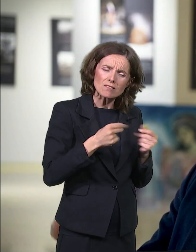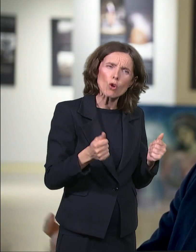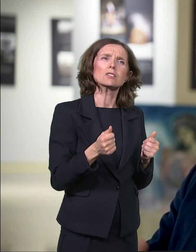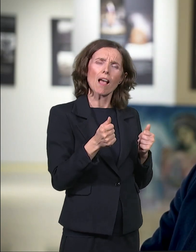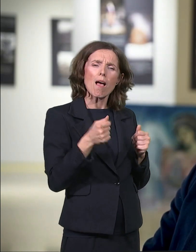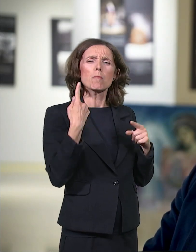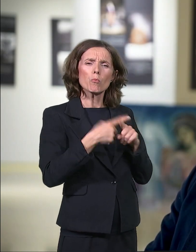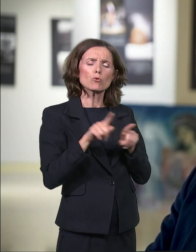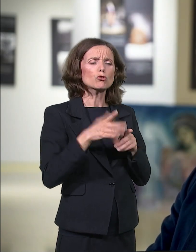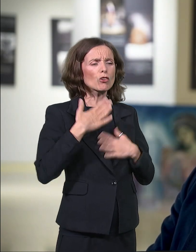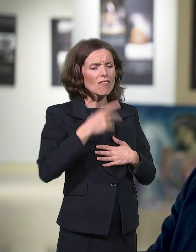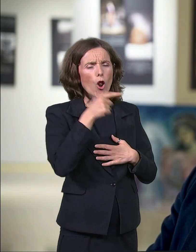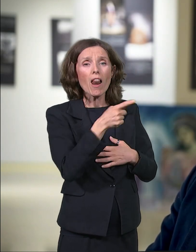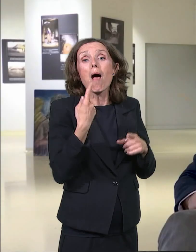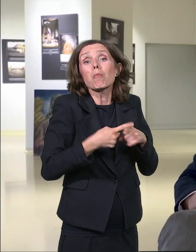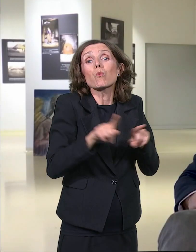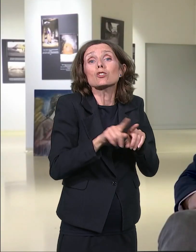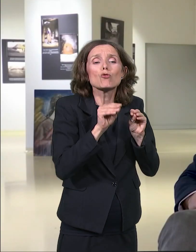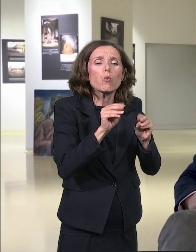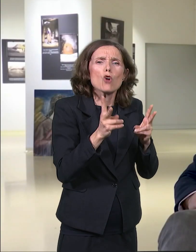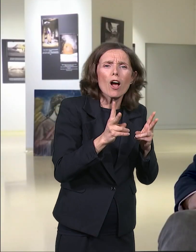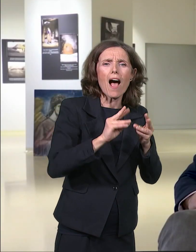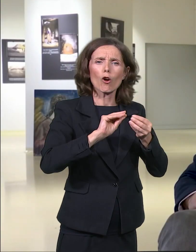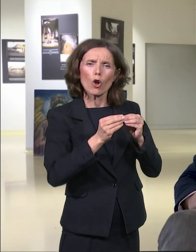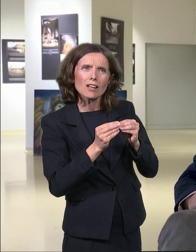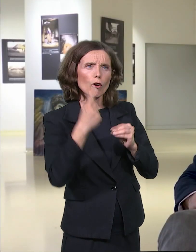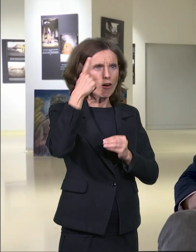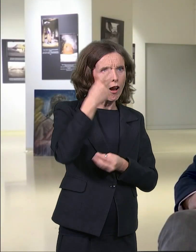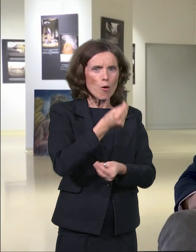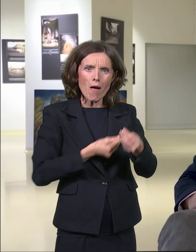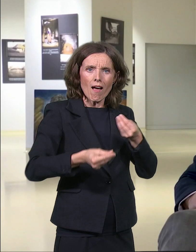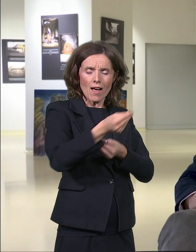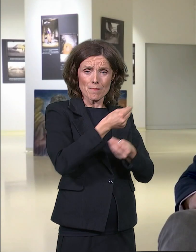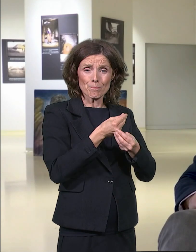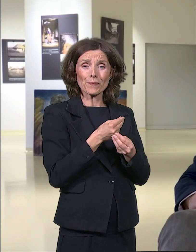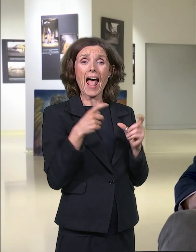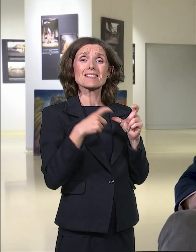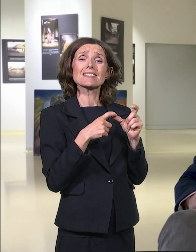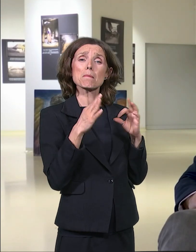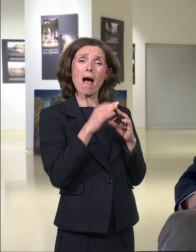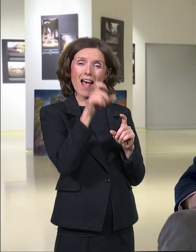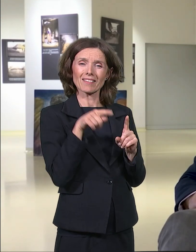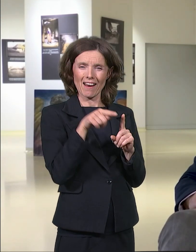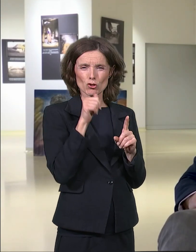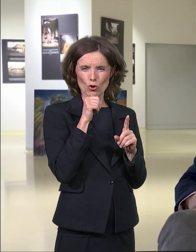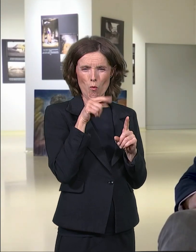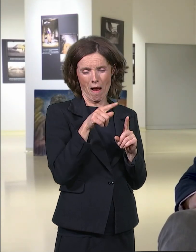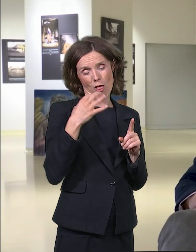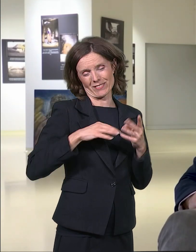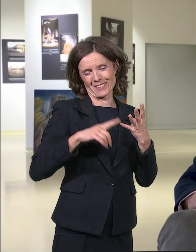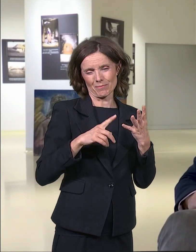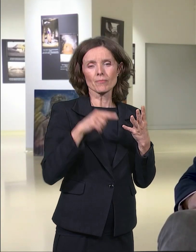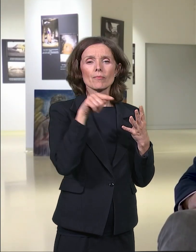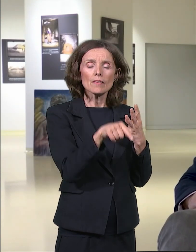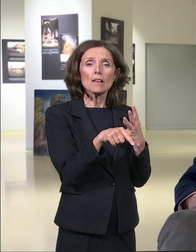pogledu preduzetništva, trgovine. Sime Andrejević i Gumanova kao jedna od najznačajnijih ličnosti ne samo stare Srbije,